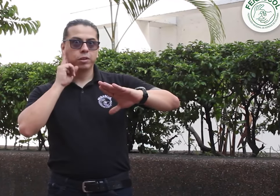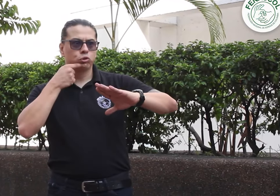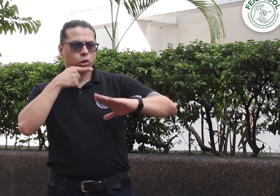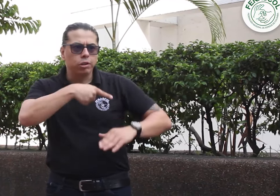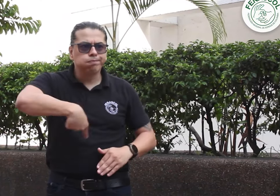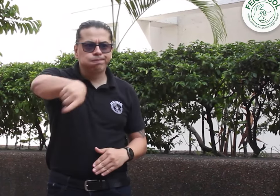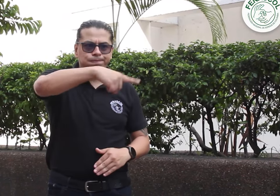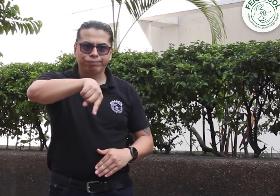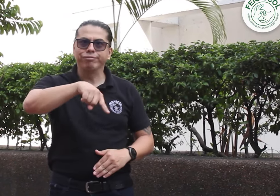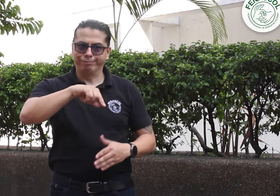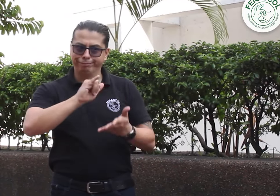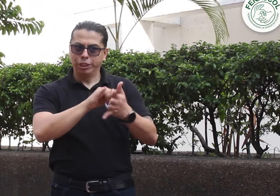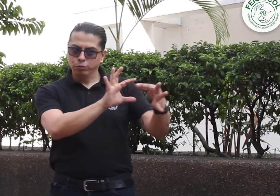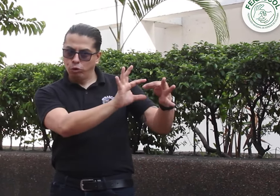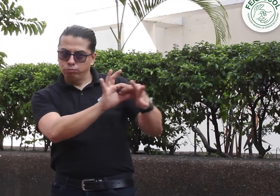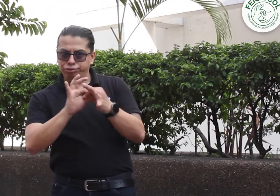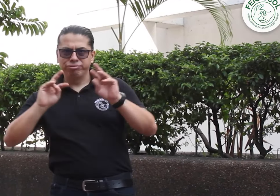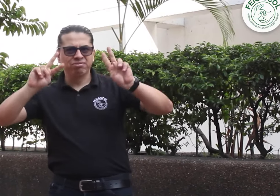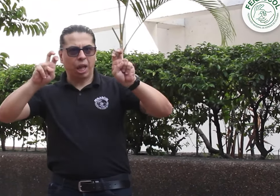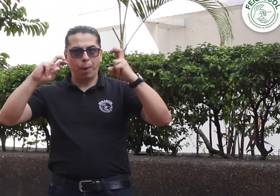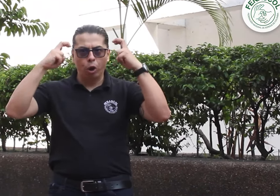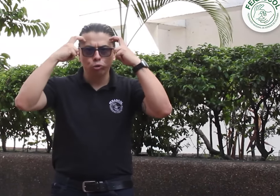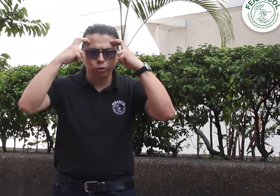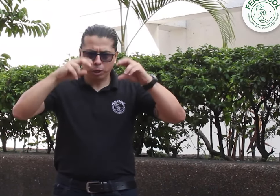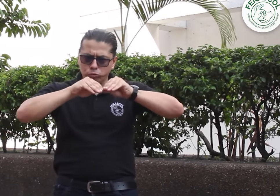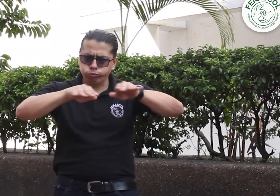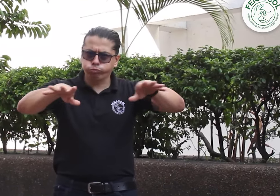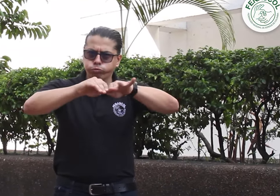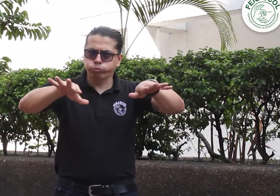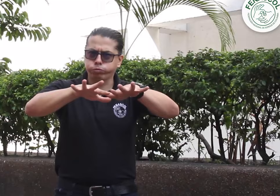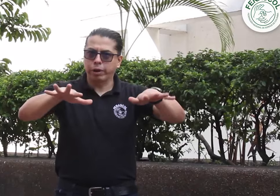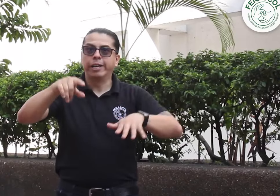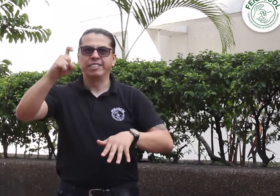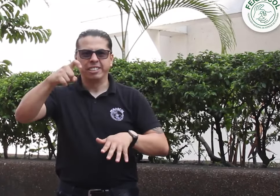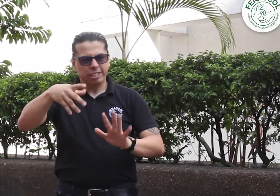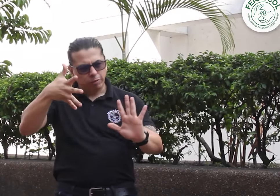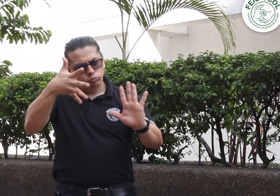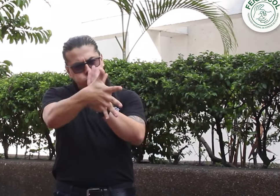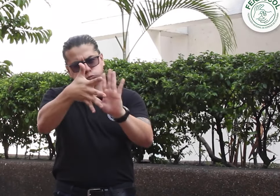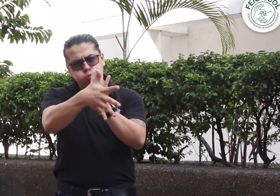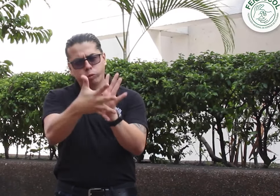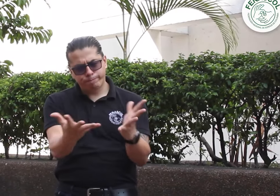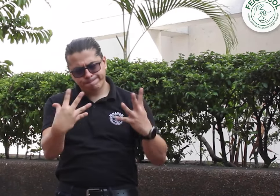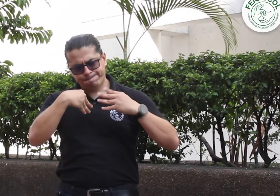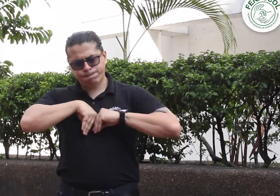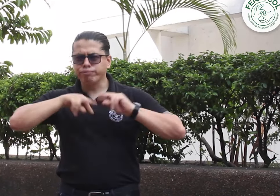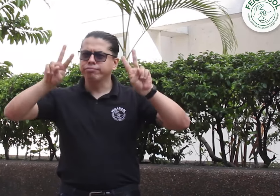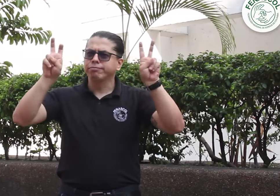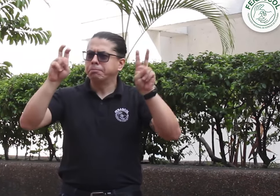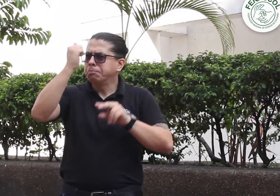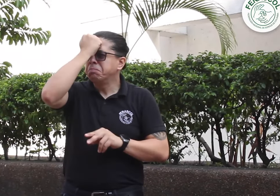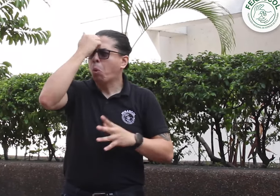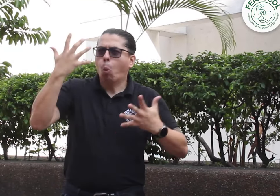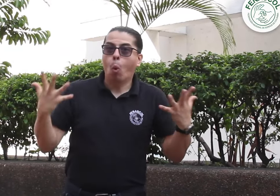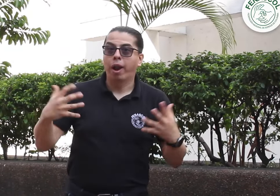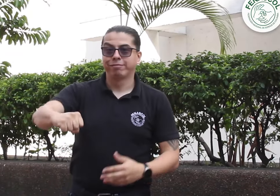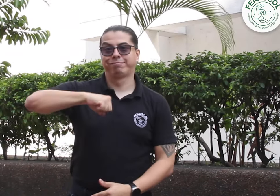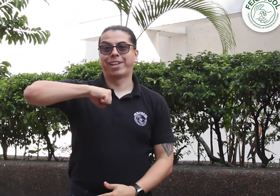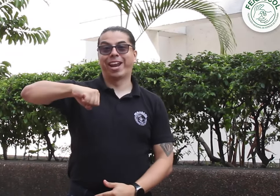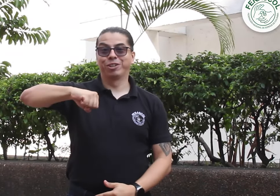Dentro de la transferencia y adquisición de conocimiento, necesario en la comunidad sorda, también se pensó en